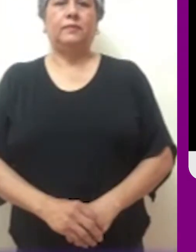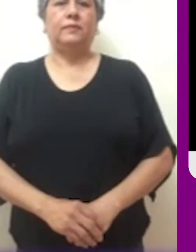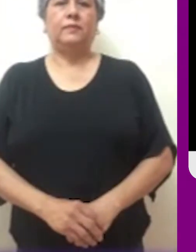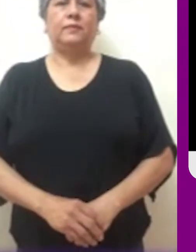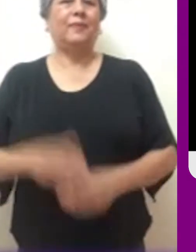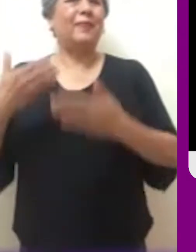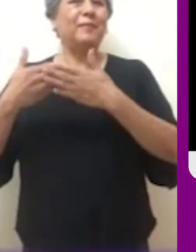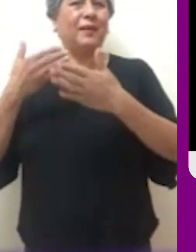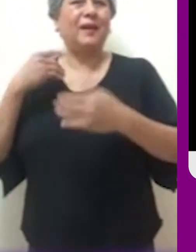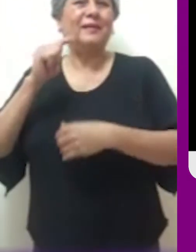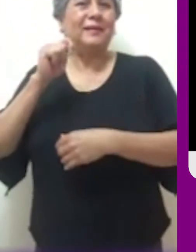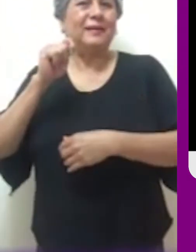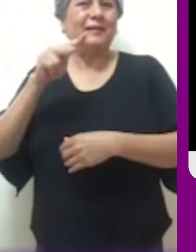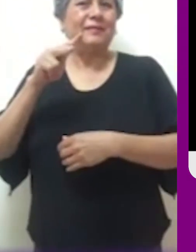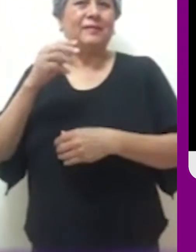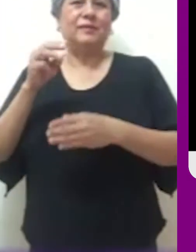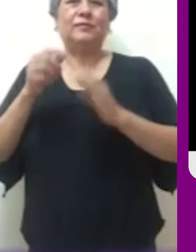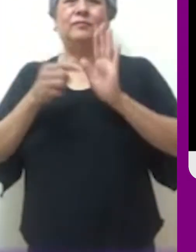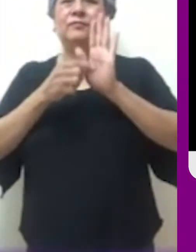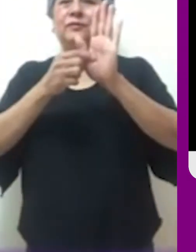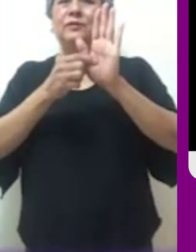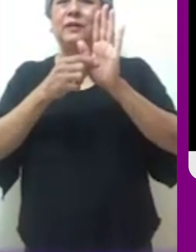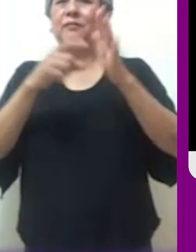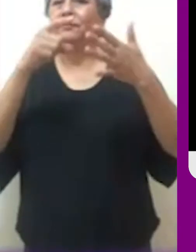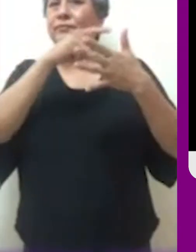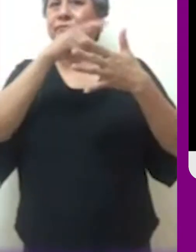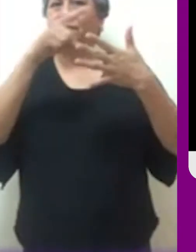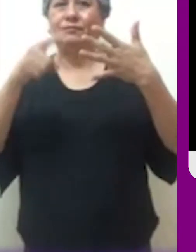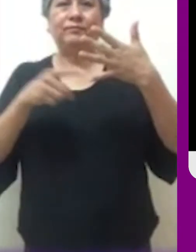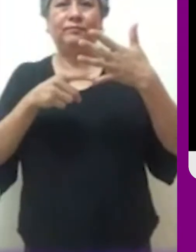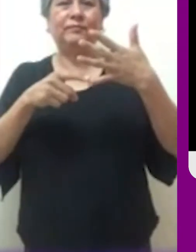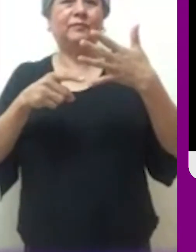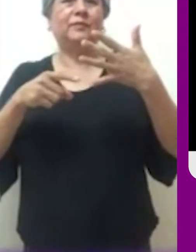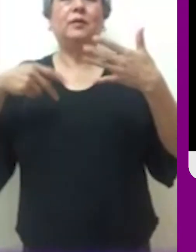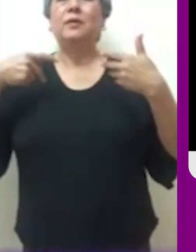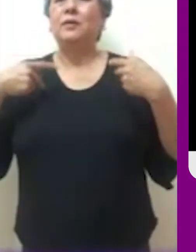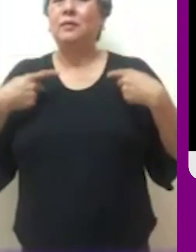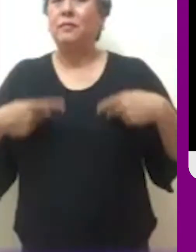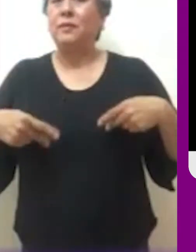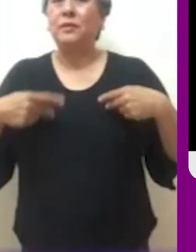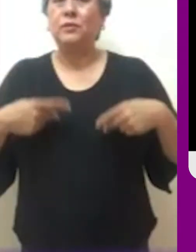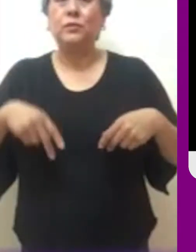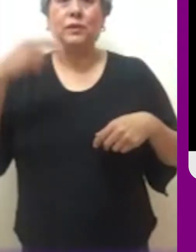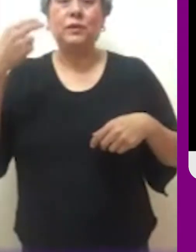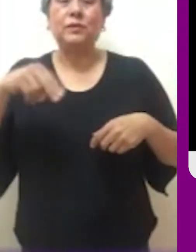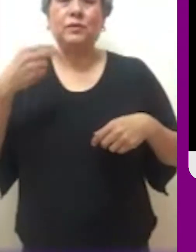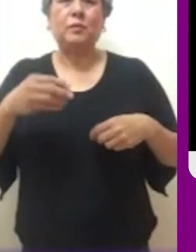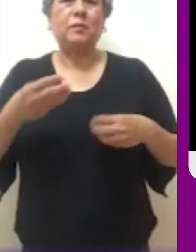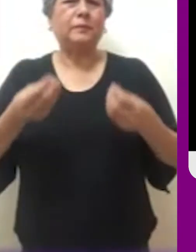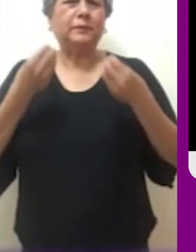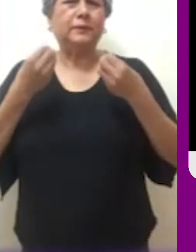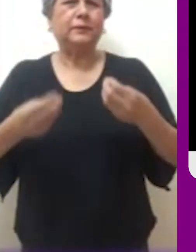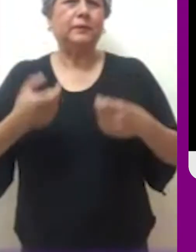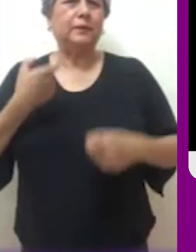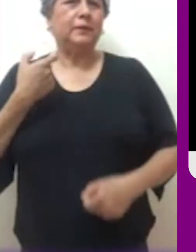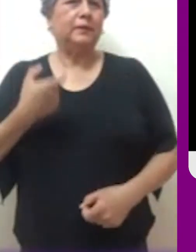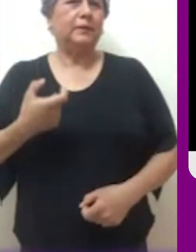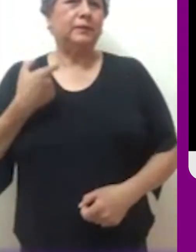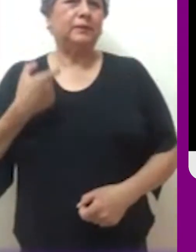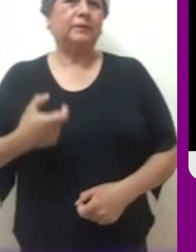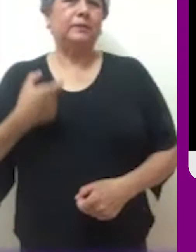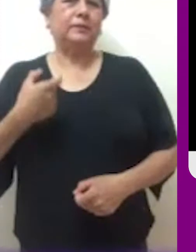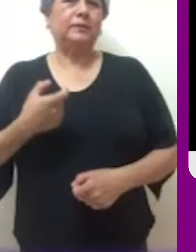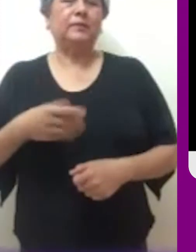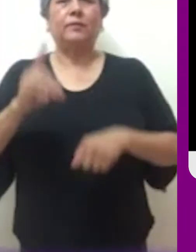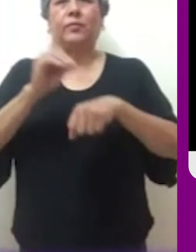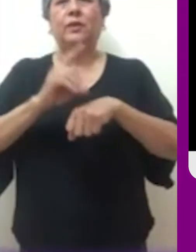En días pasados los noticieros publicaban los nombres de las personas más ricas del mundo y aparecían junto a ellos las cantidades